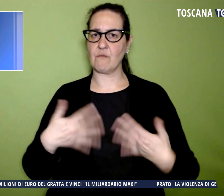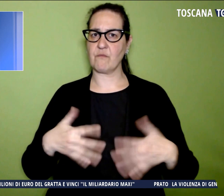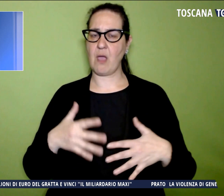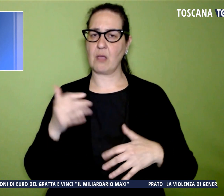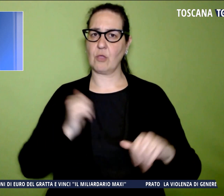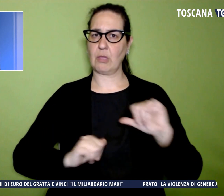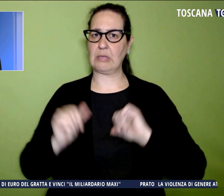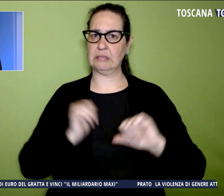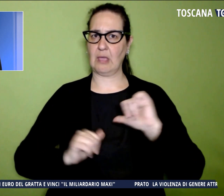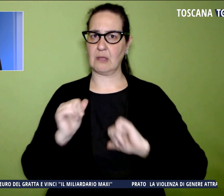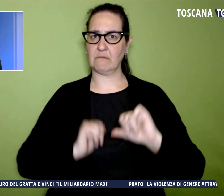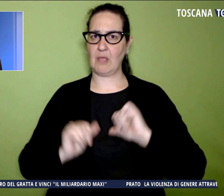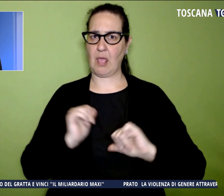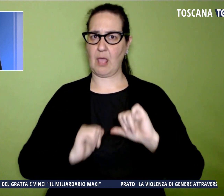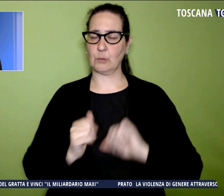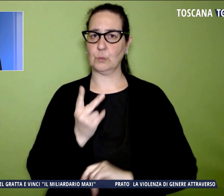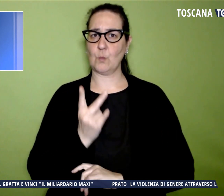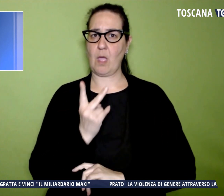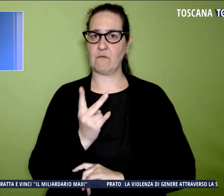chirurgici invalidanti.